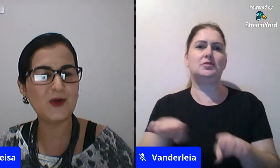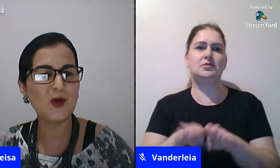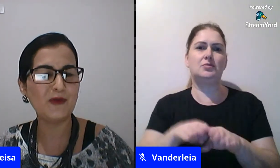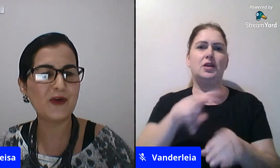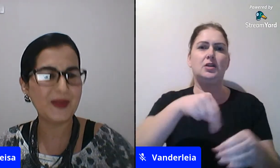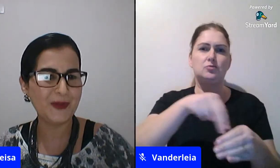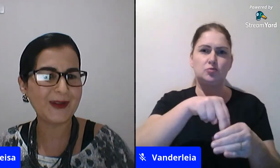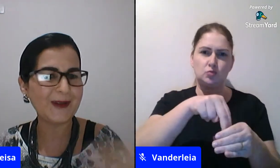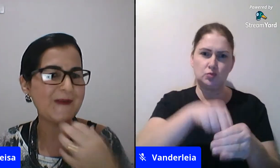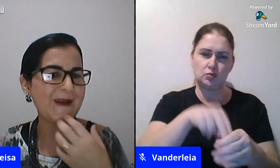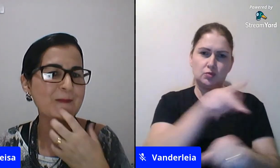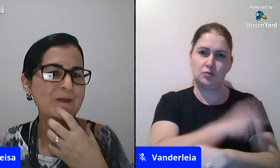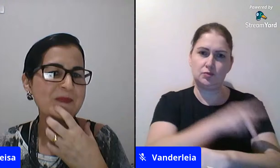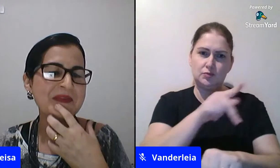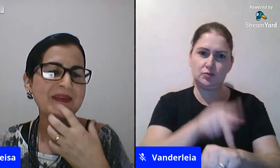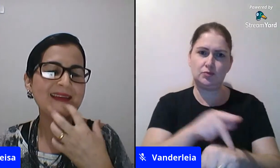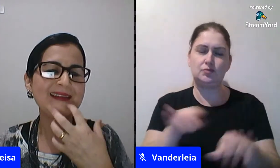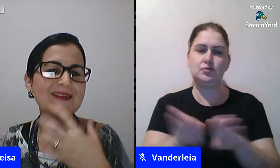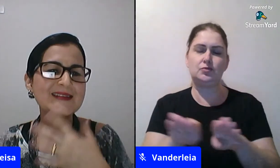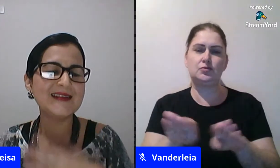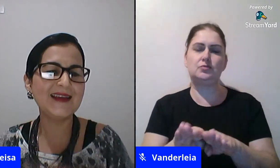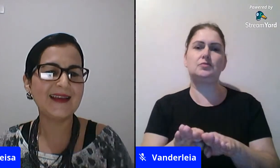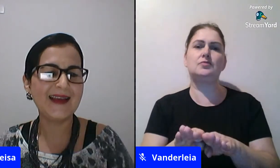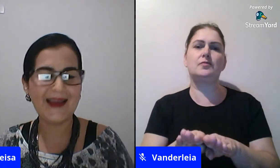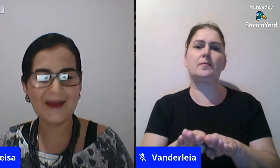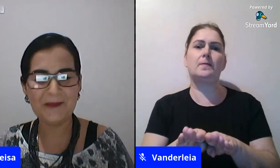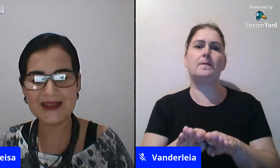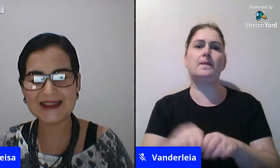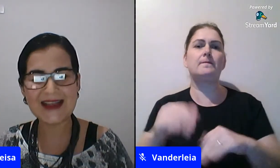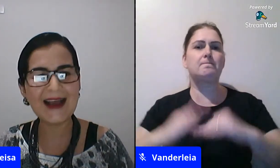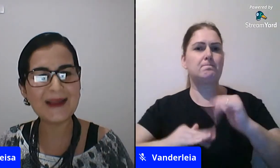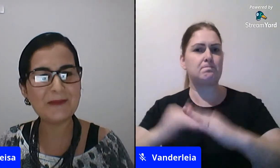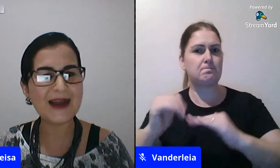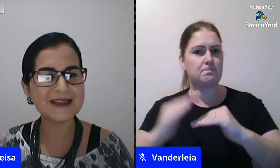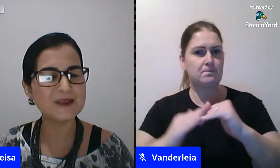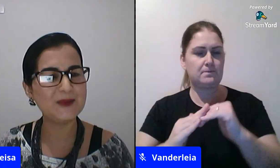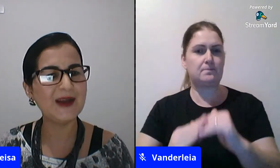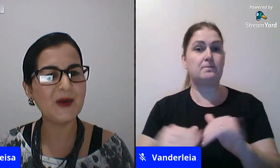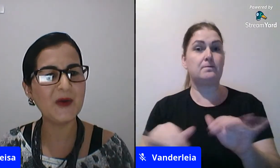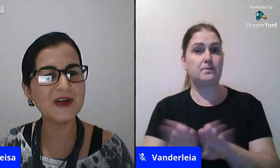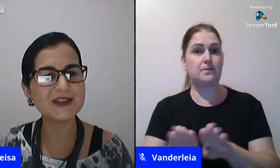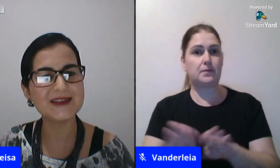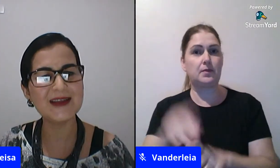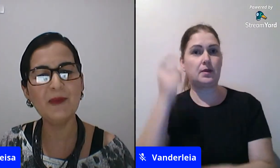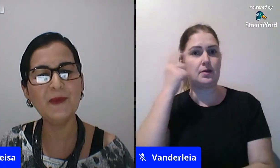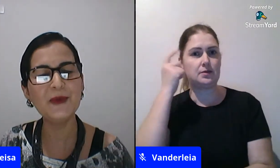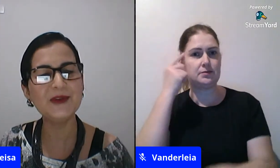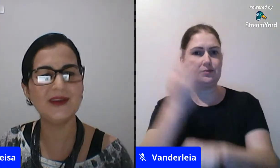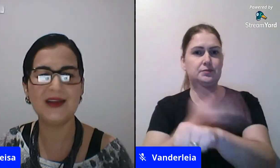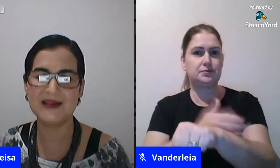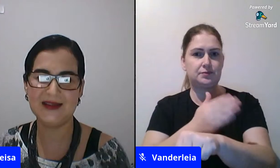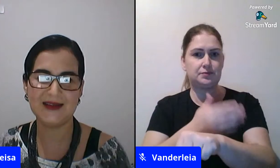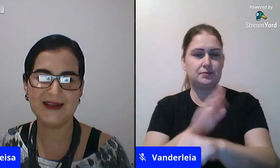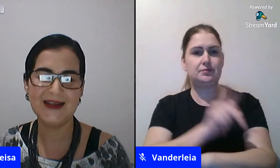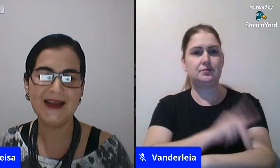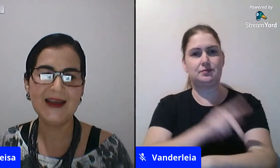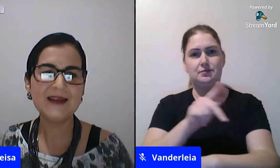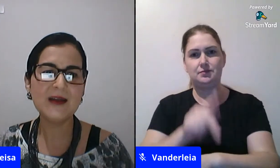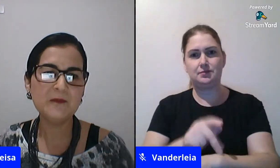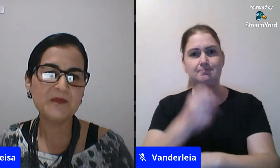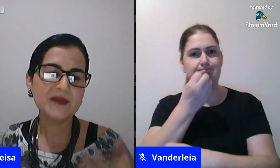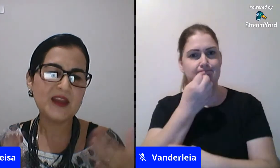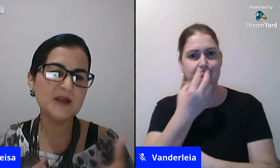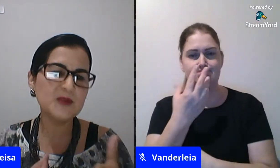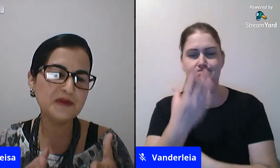diretoria de ensino como formadora também então assim pensar em práticas pedagógicas é muito interessante